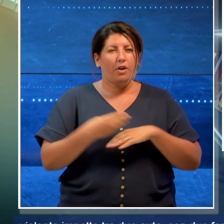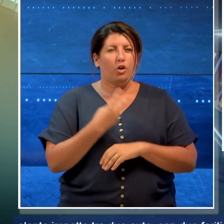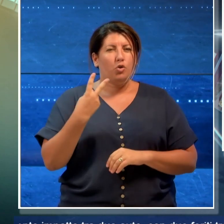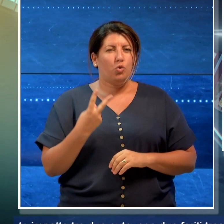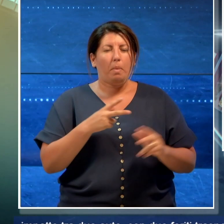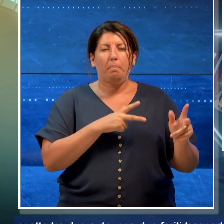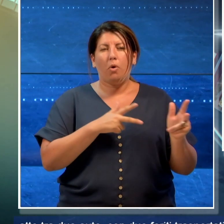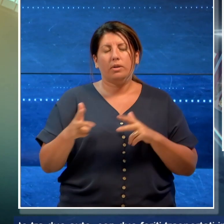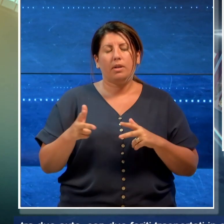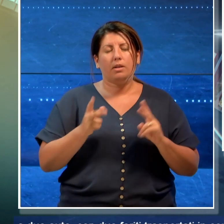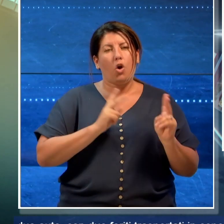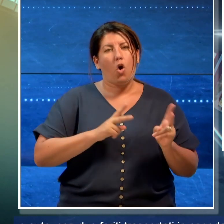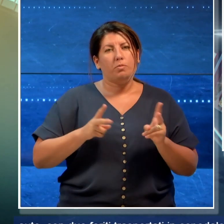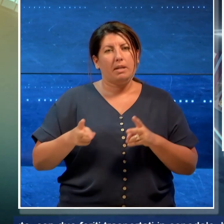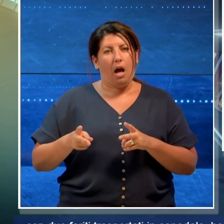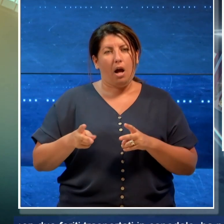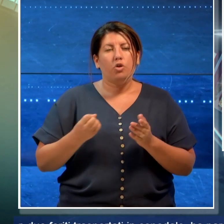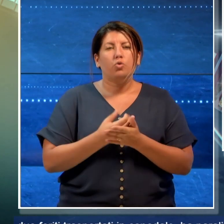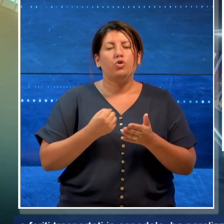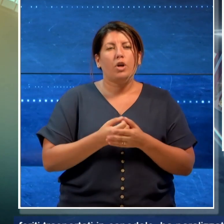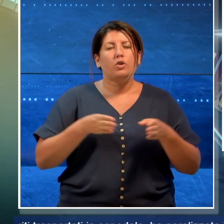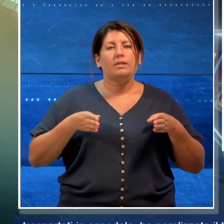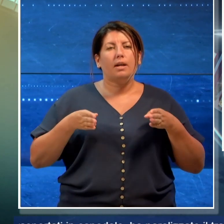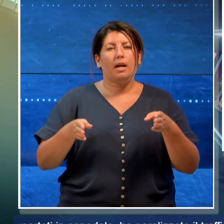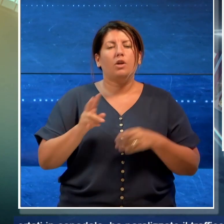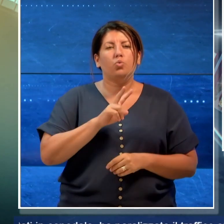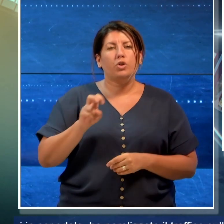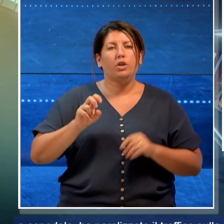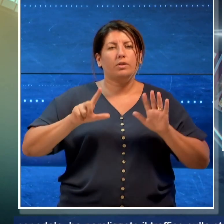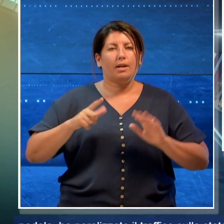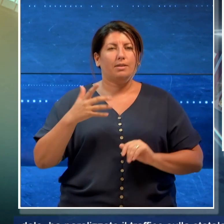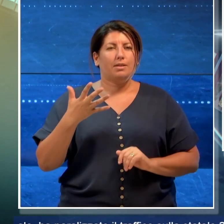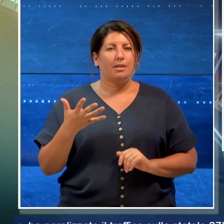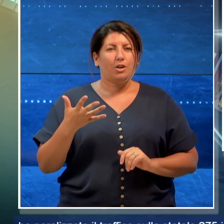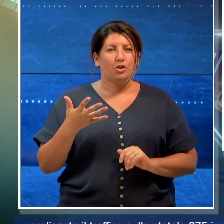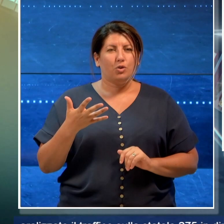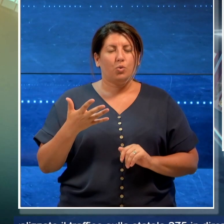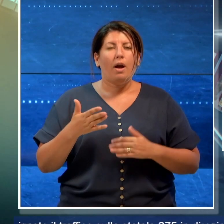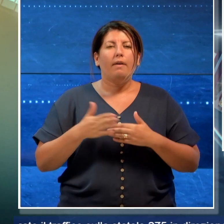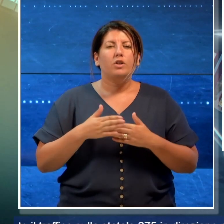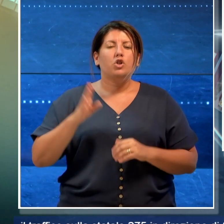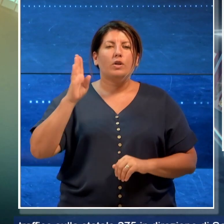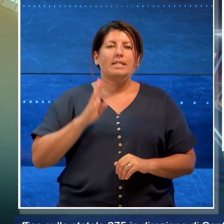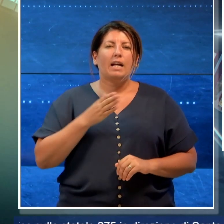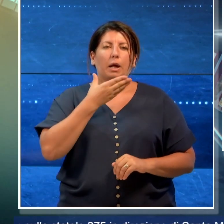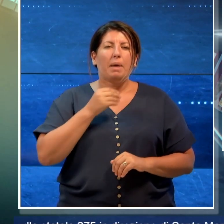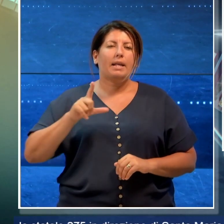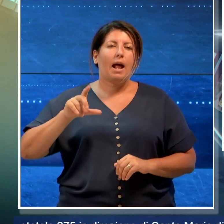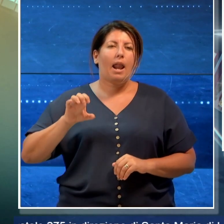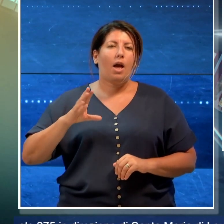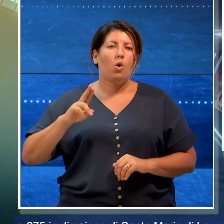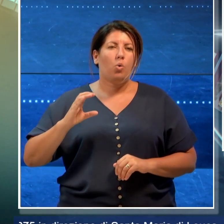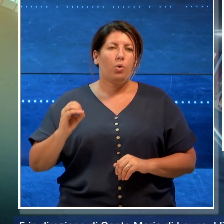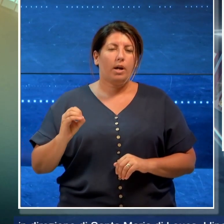paralizzato il traffico sulla statale 275 in direzione di Santa Maria di Leuca.